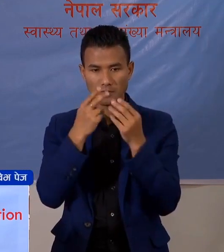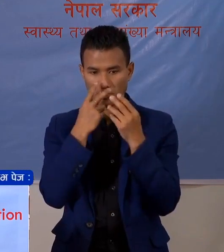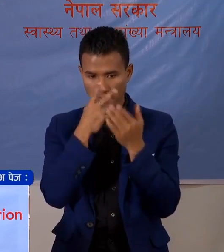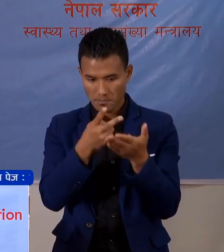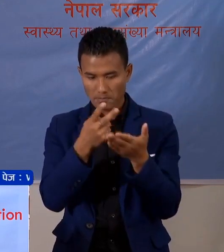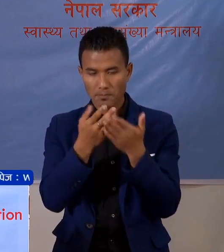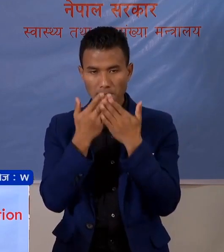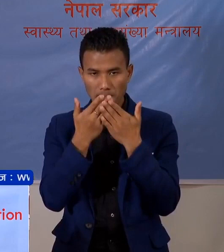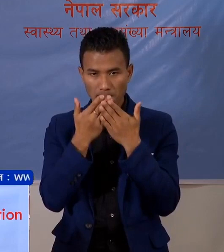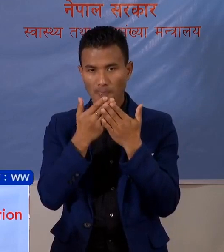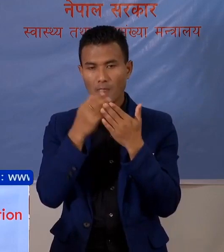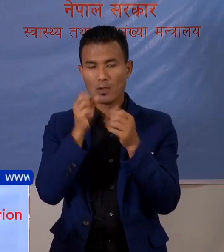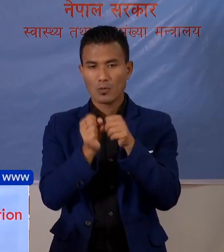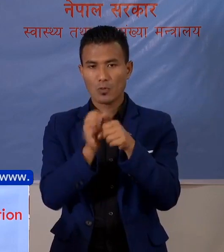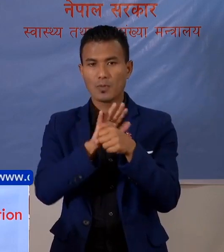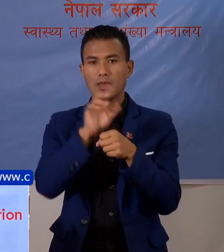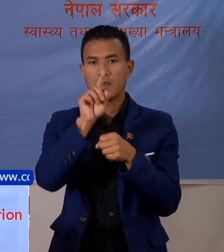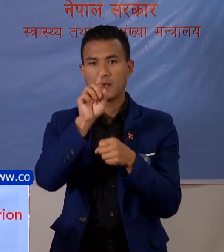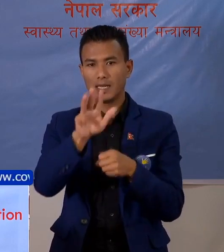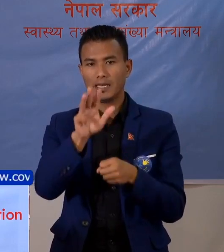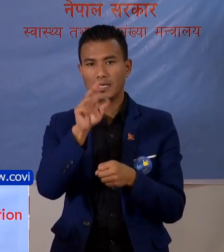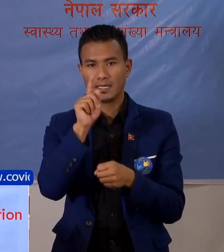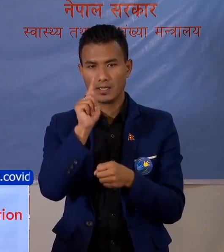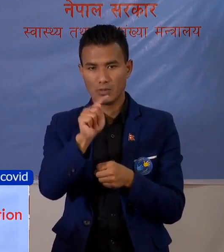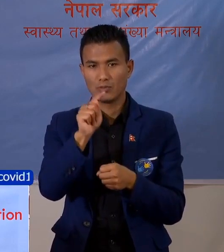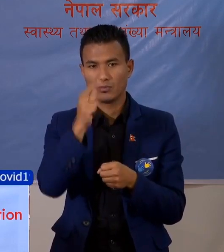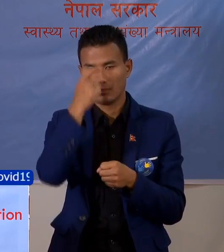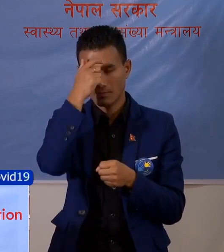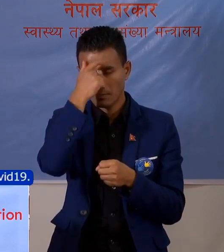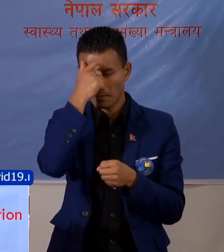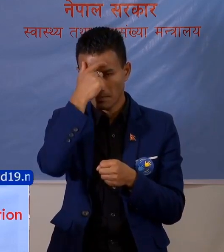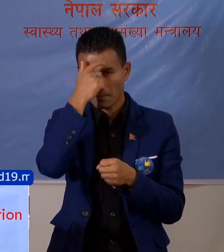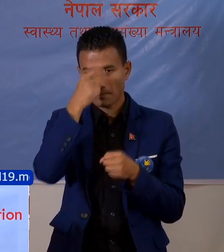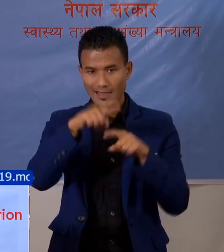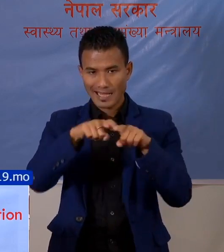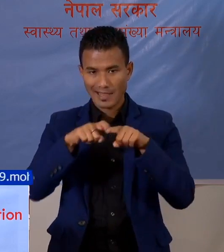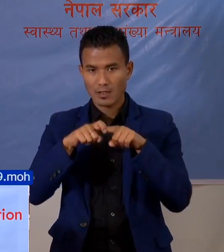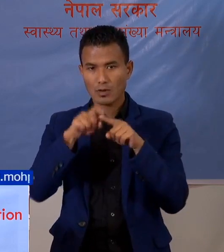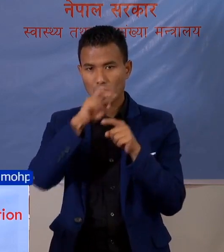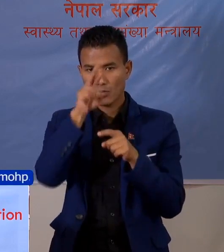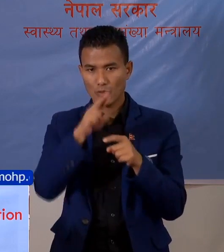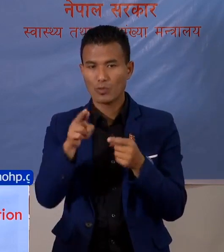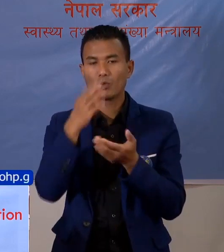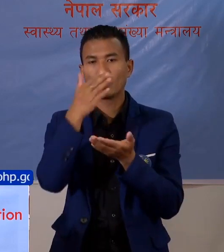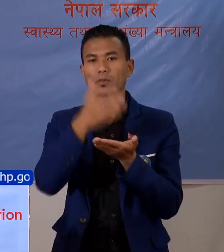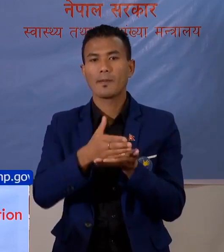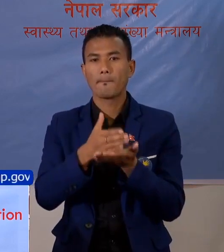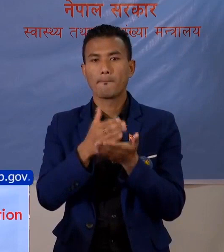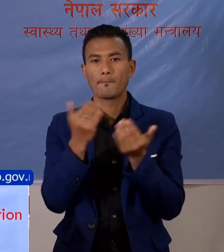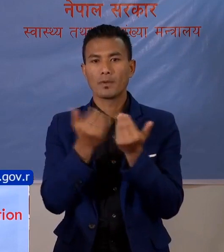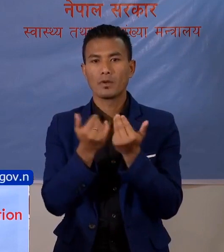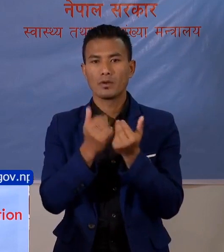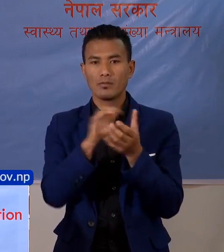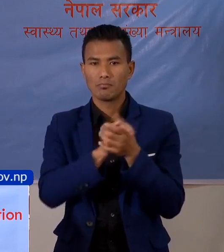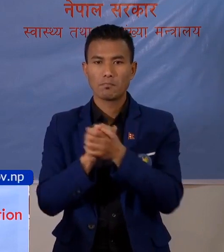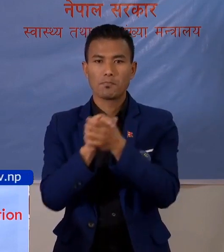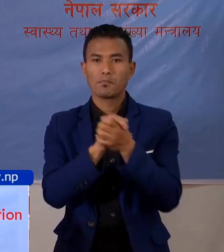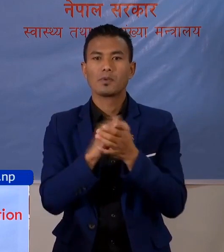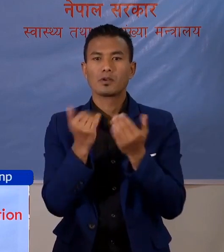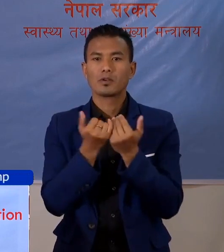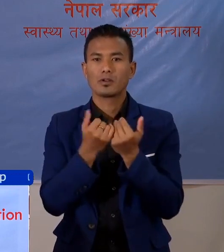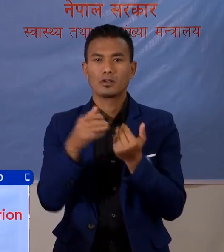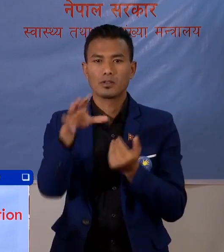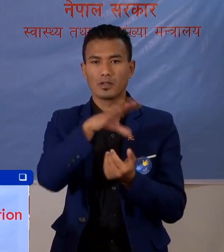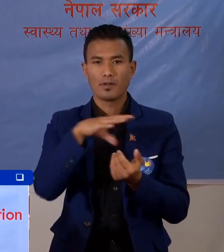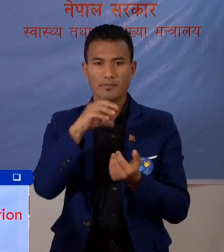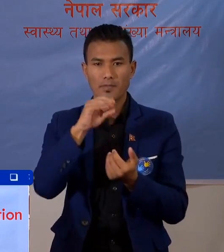यो कोवीड-19 को संक्रमन को नियनतन थता रोग थाम्मा हाते मालो गरना म